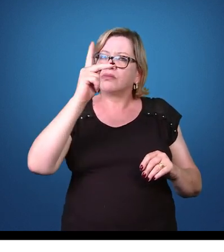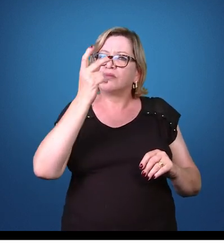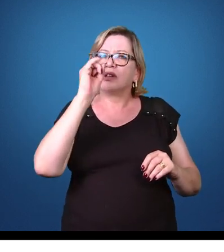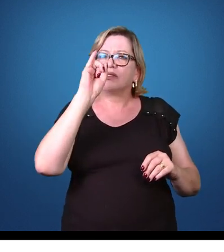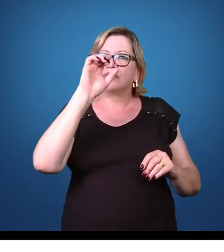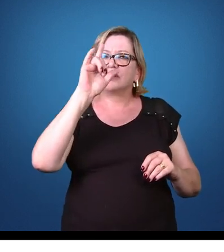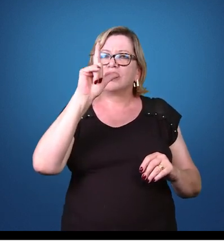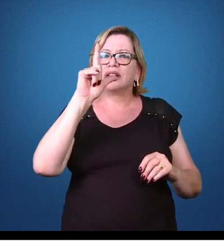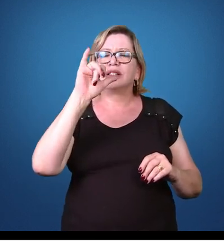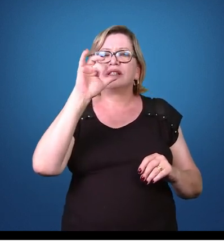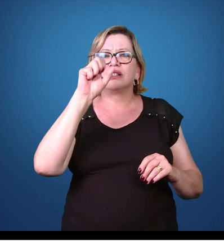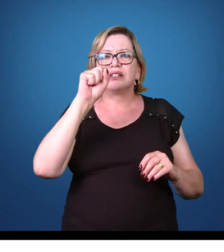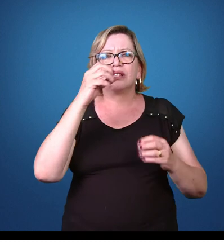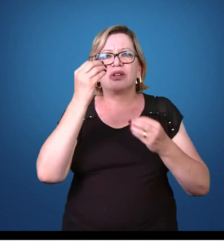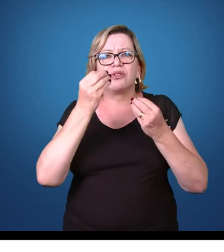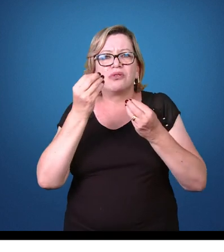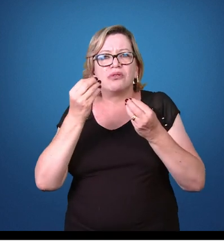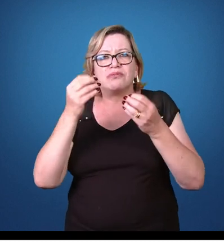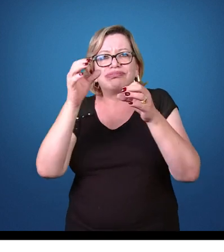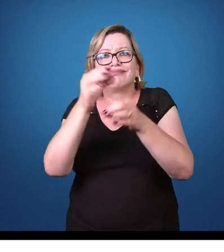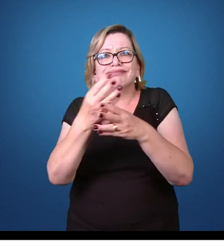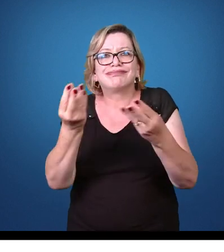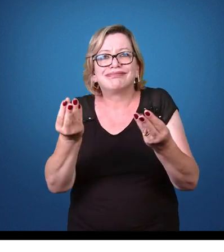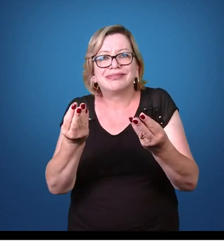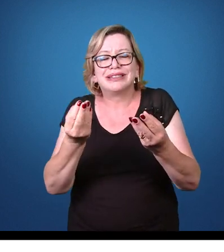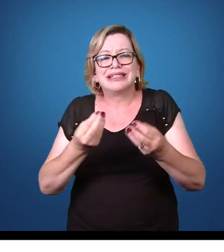combater o mosquito anófone é uma coisa